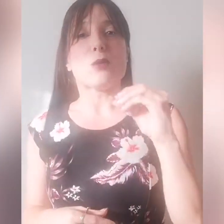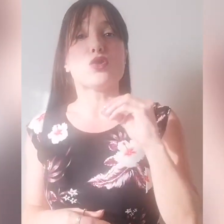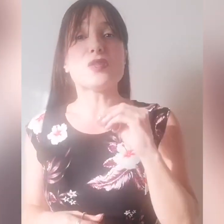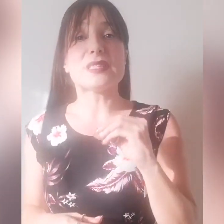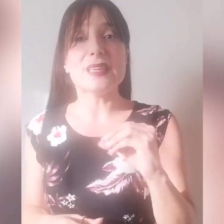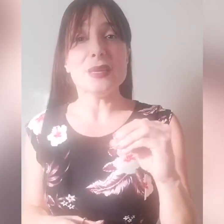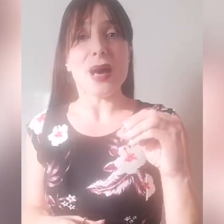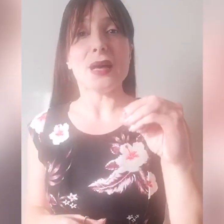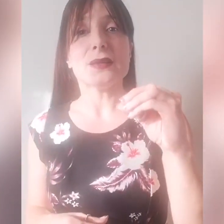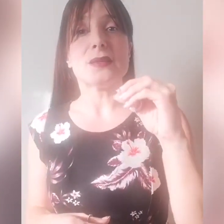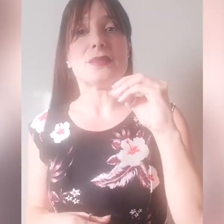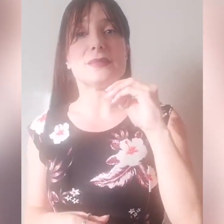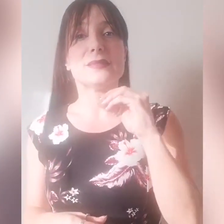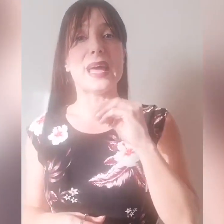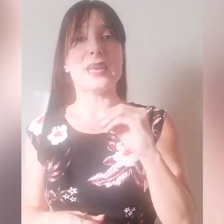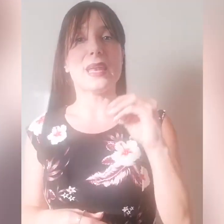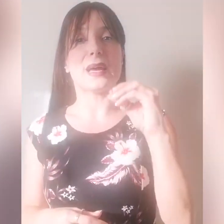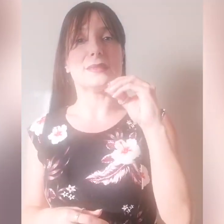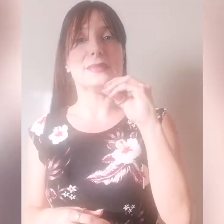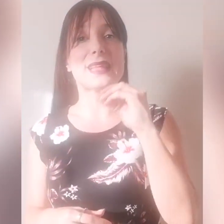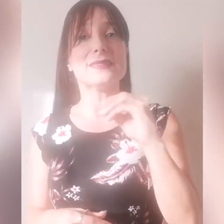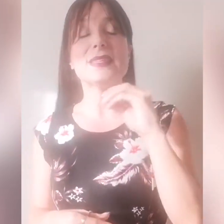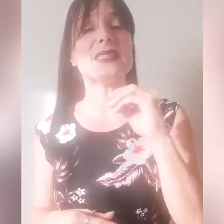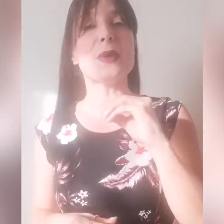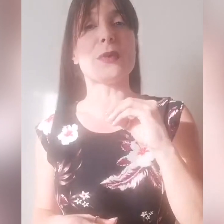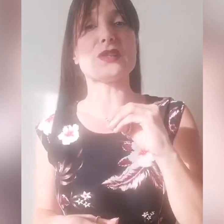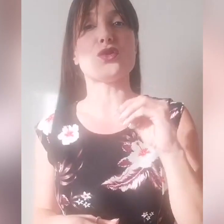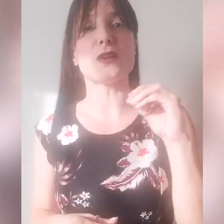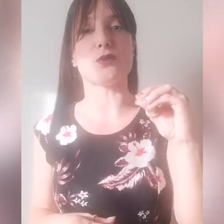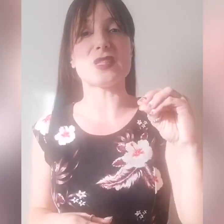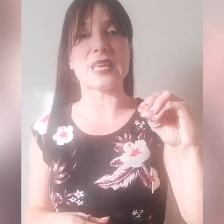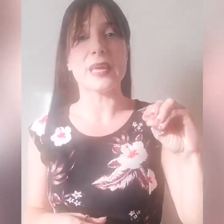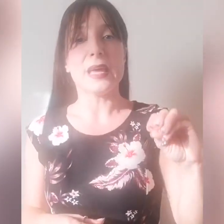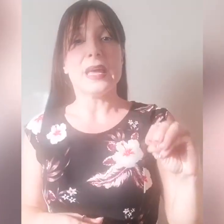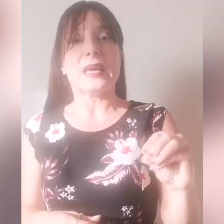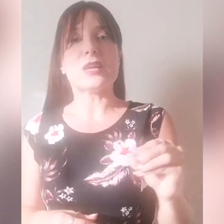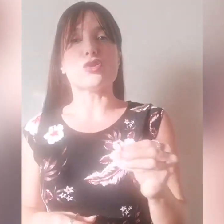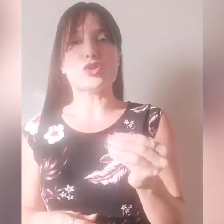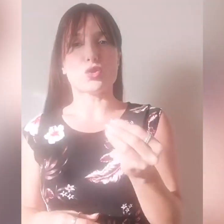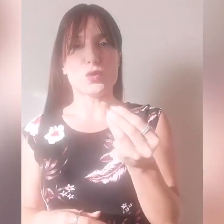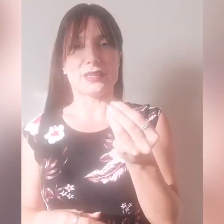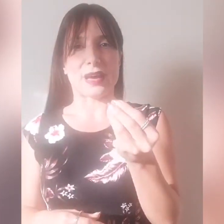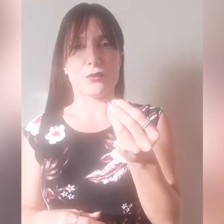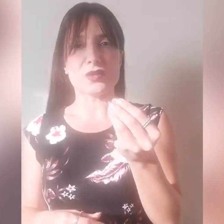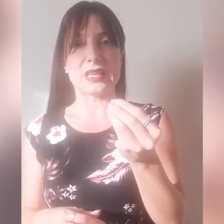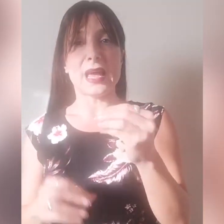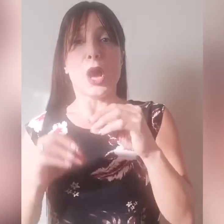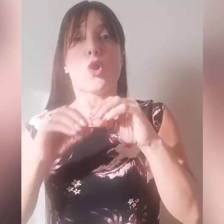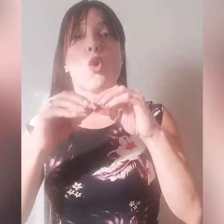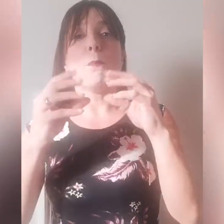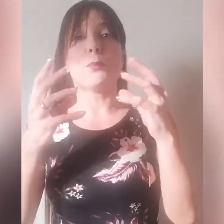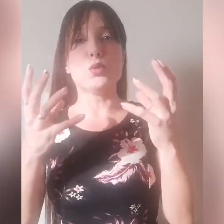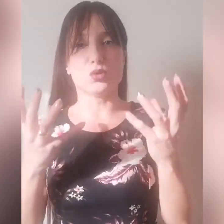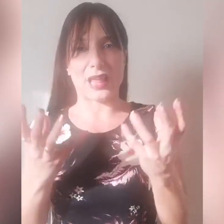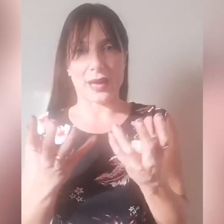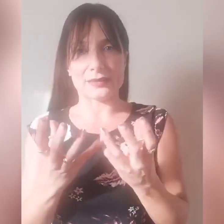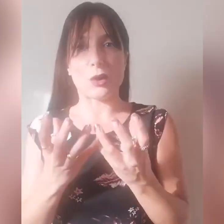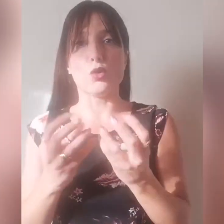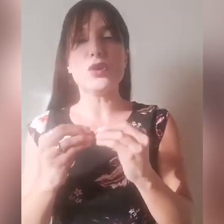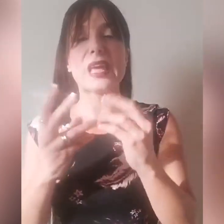'autostima di tantissime persone fosse ricostruita, fosse compiuta da colui che